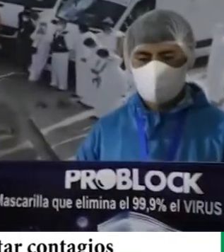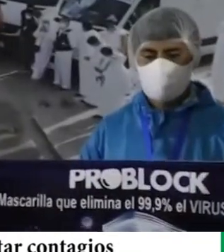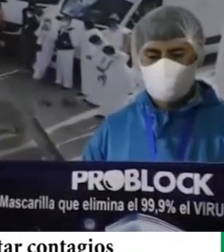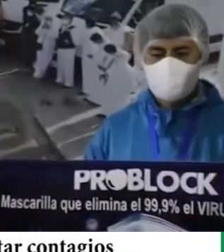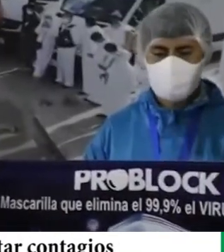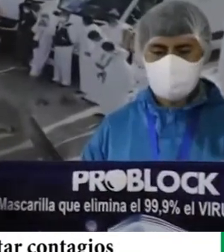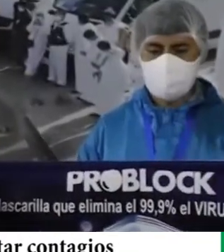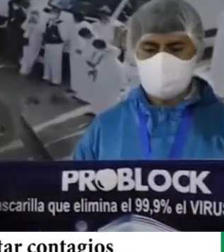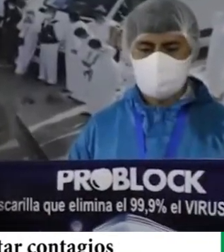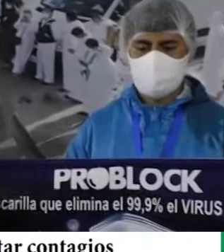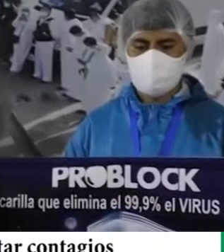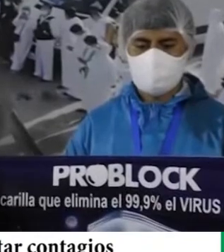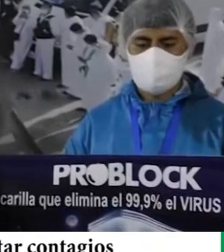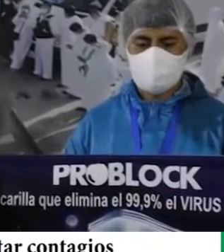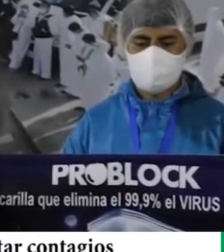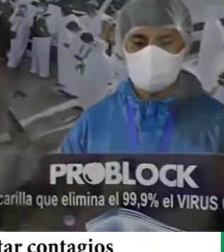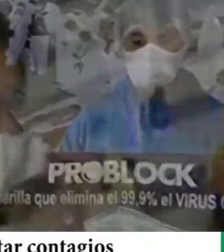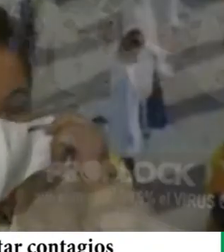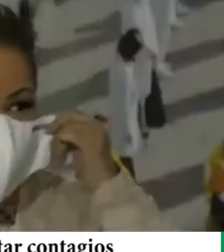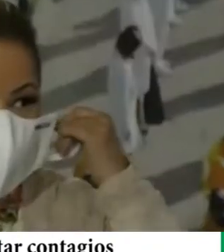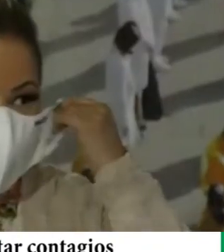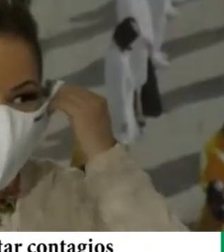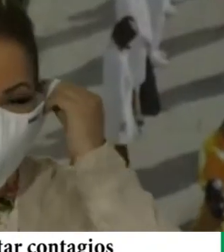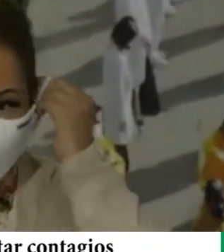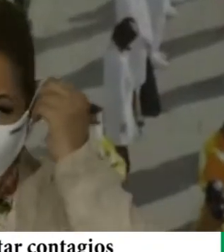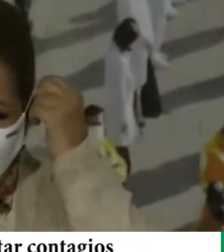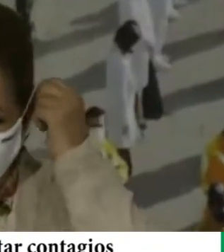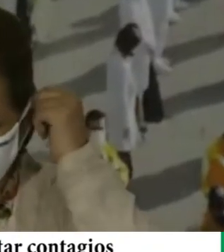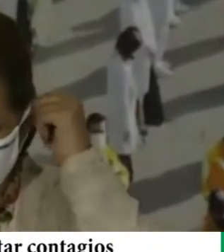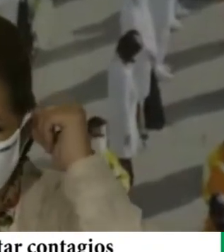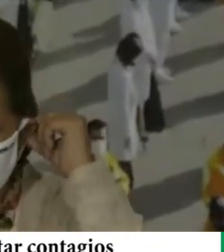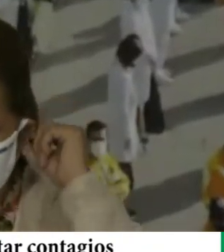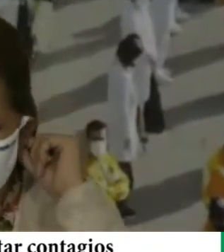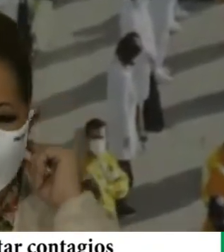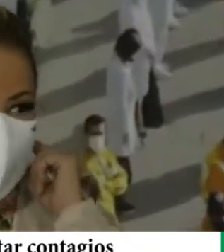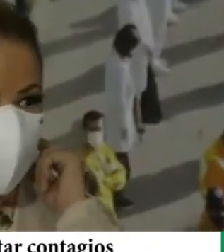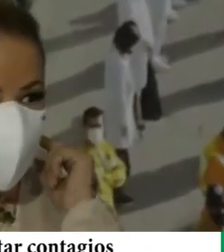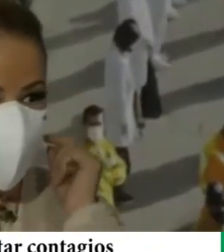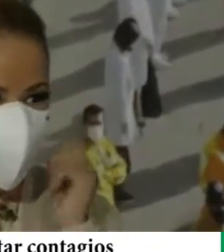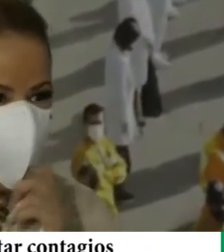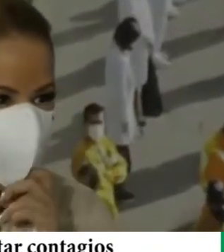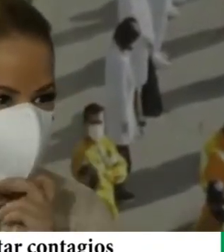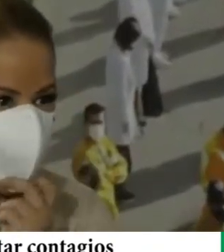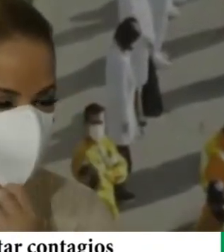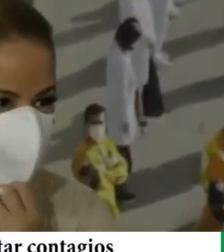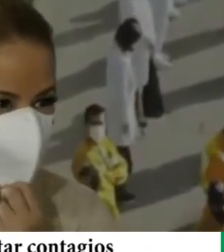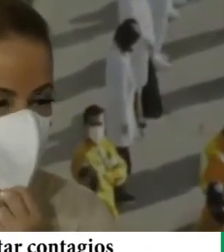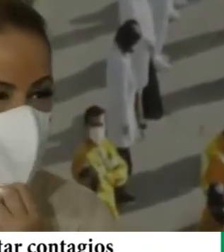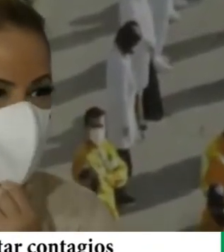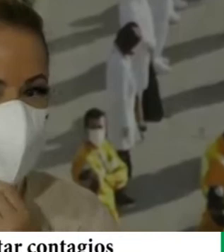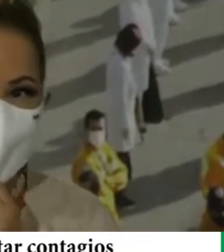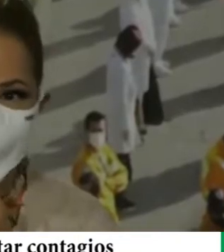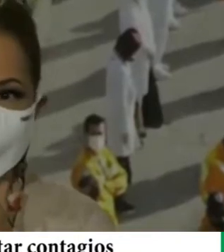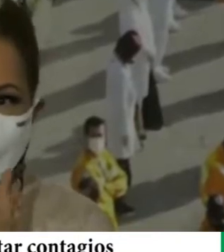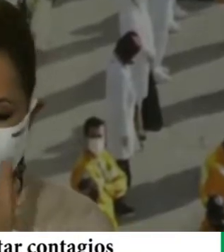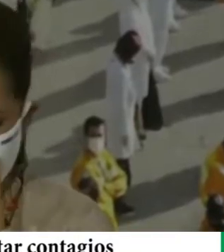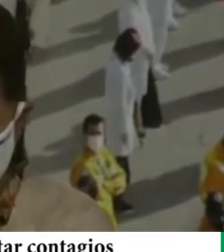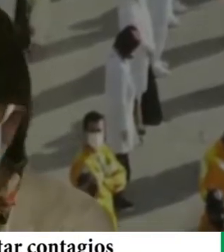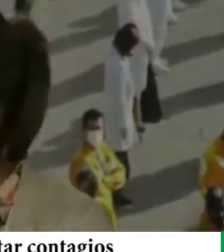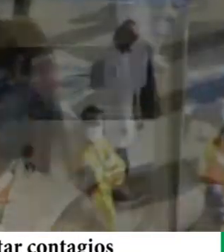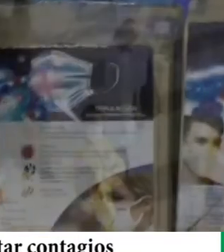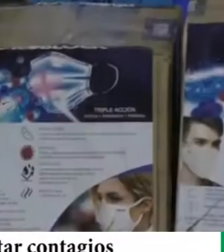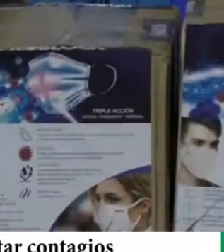muchísimo este desprendimiento de estos 600 barbijos que van a proteger a 600 personas. Hoy tengo uno